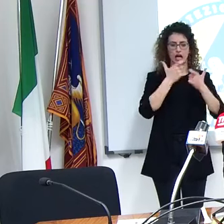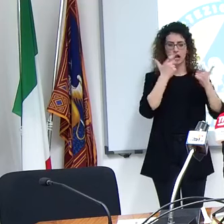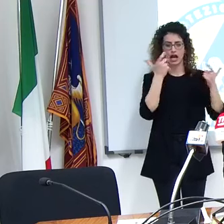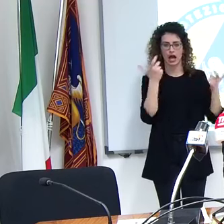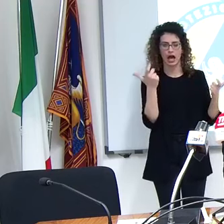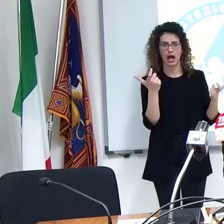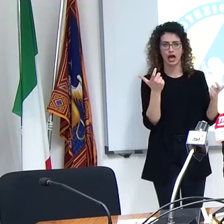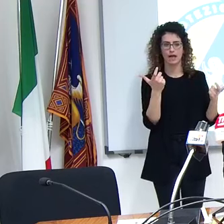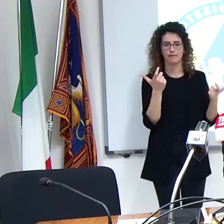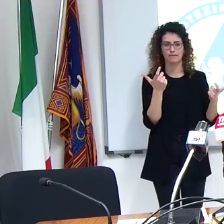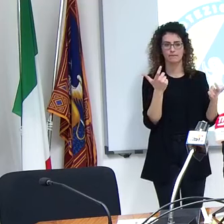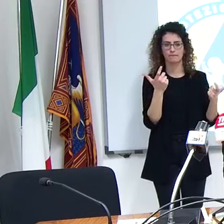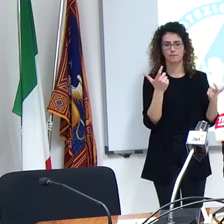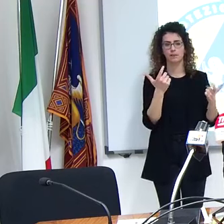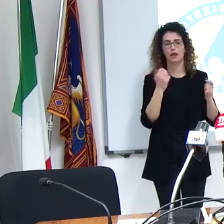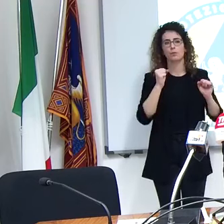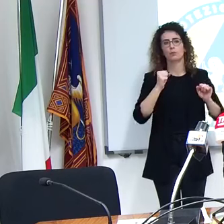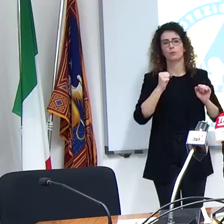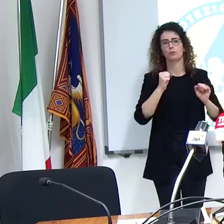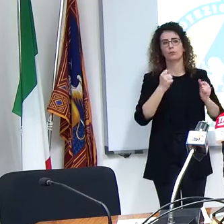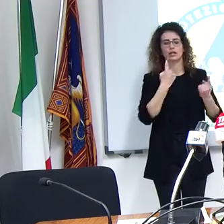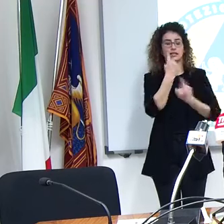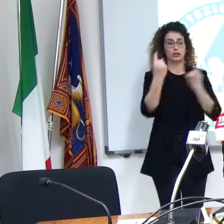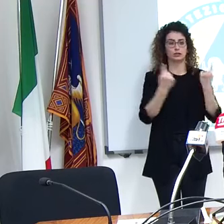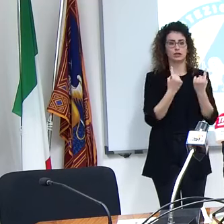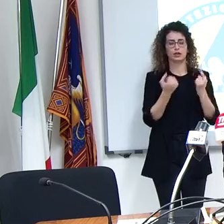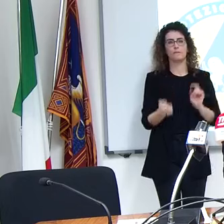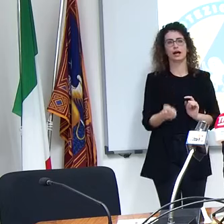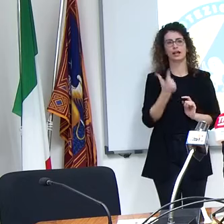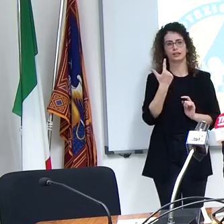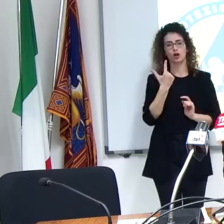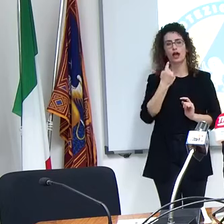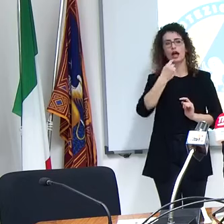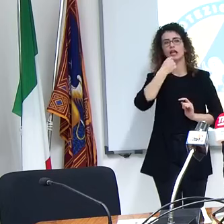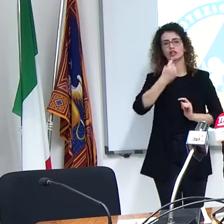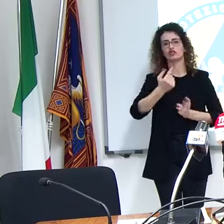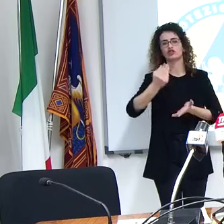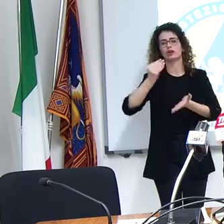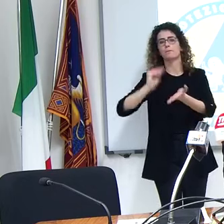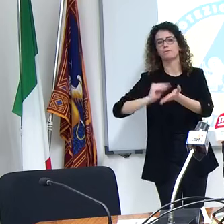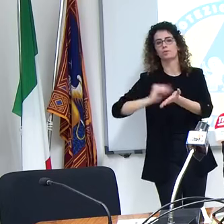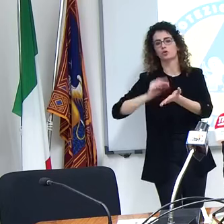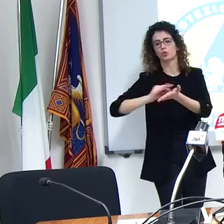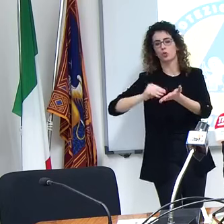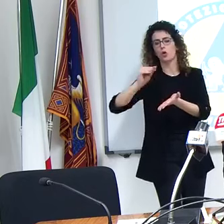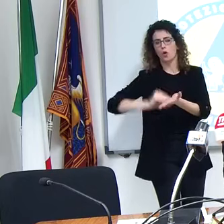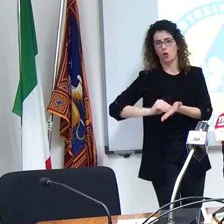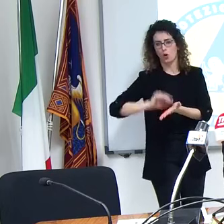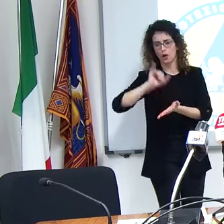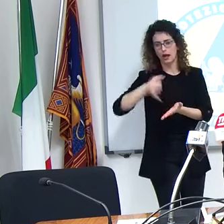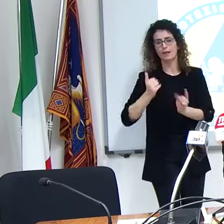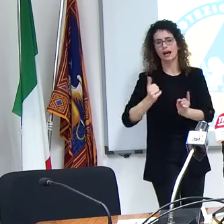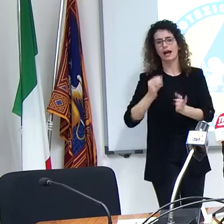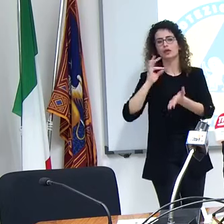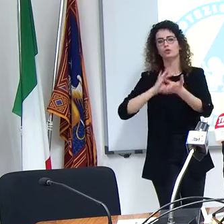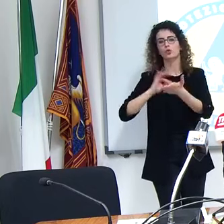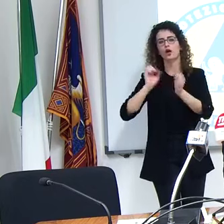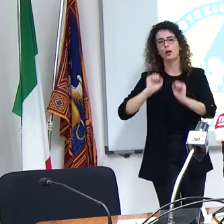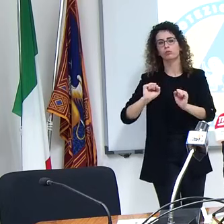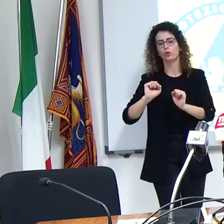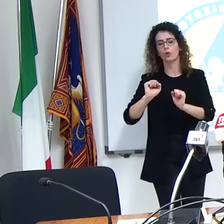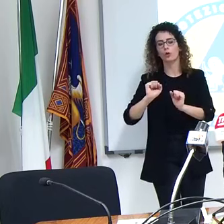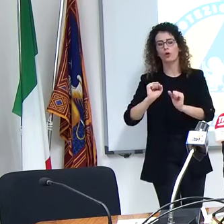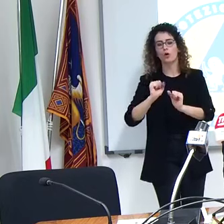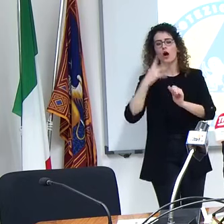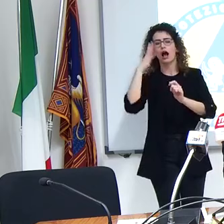la presenza e che comunque consentono all'istituto scolastico di valutare caso per caso le problematiche che possono